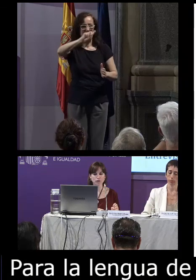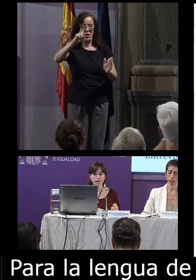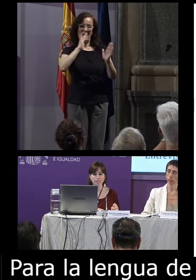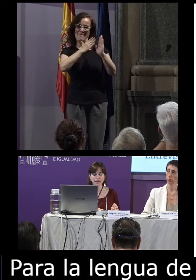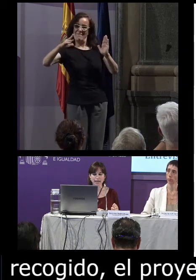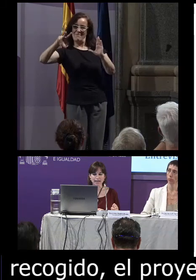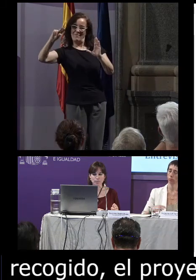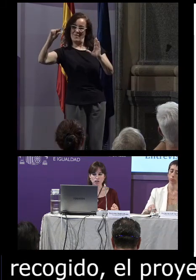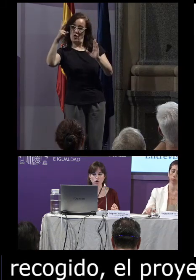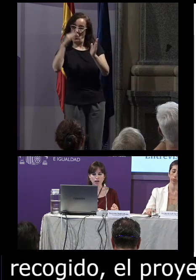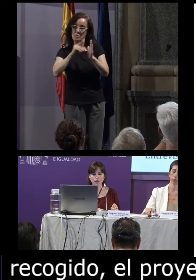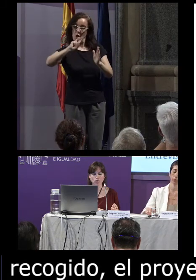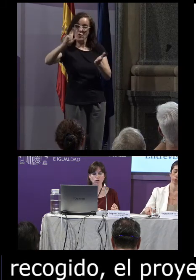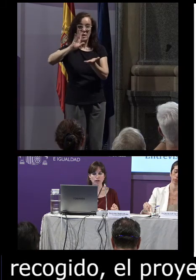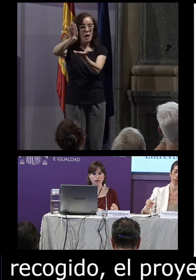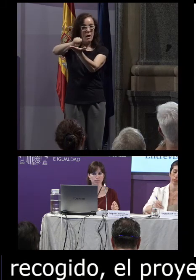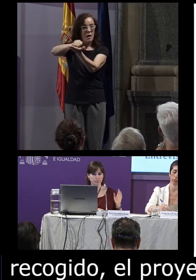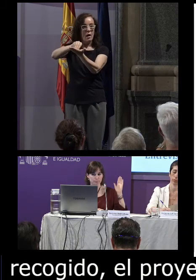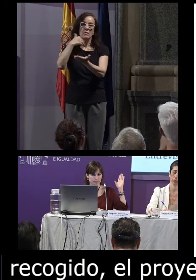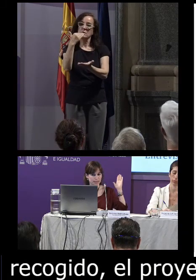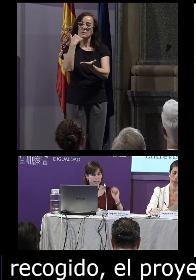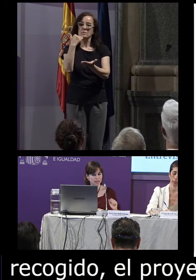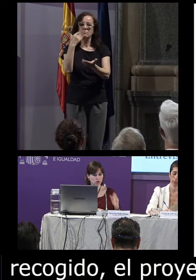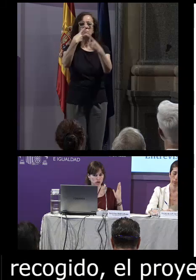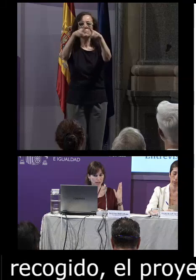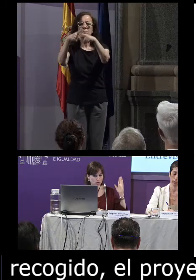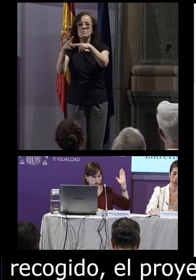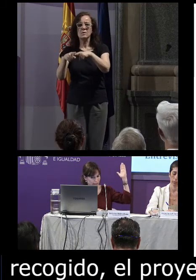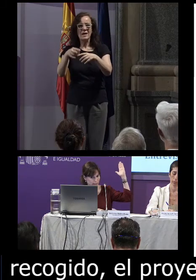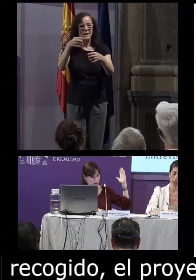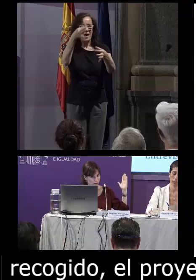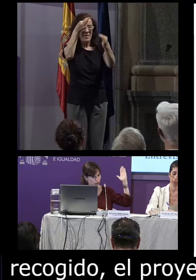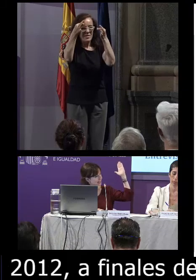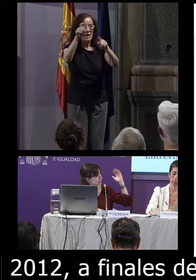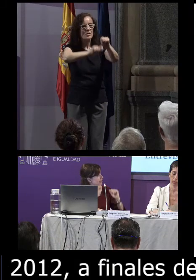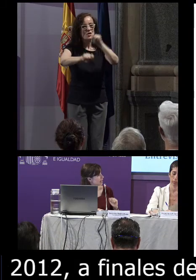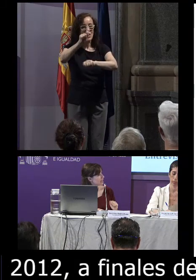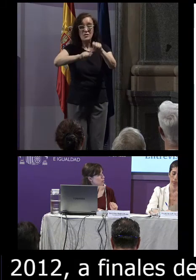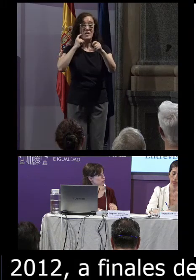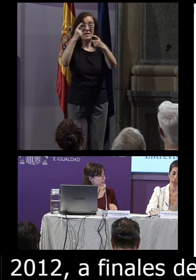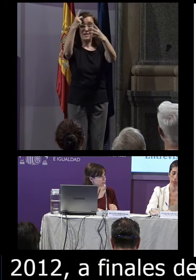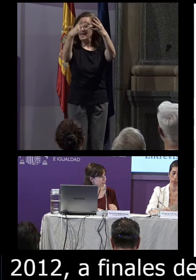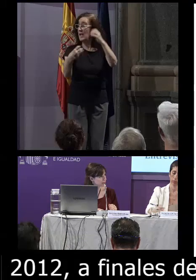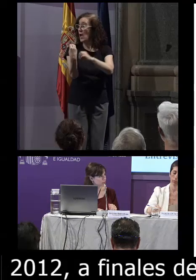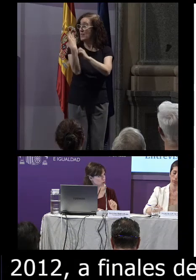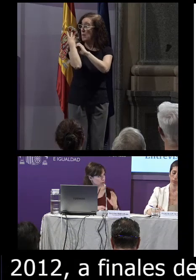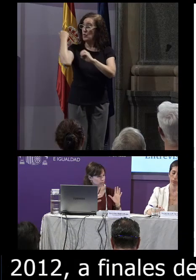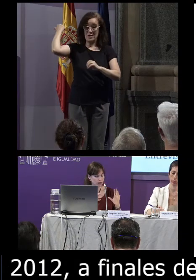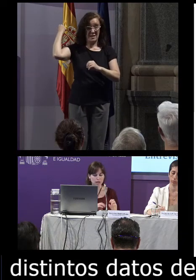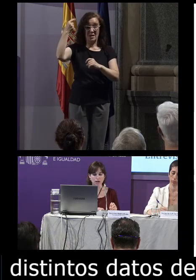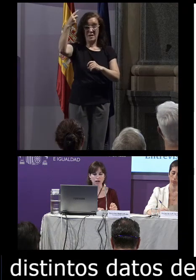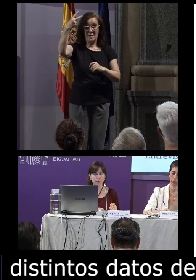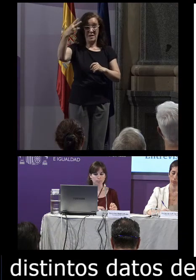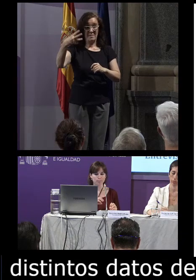2012 y hemos recogido distintos datos de las asociaciones que tenéis en la diapositiva que son